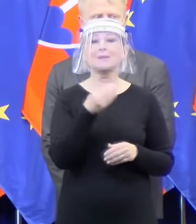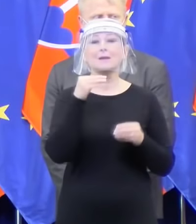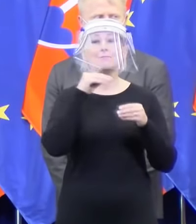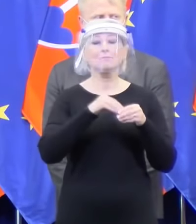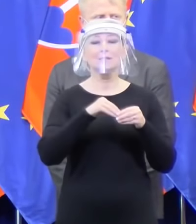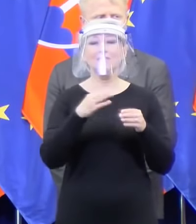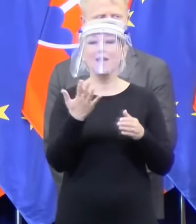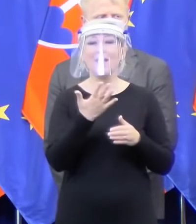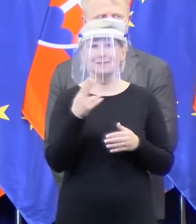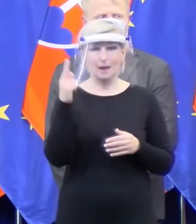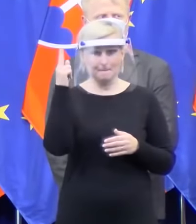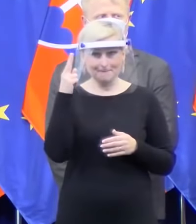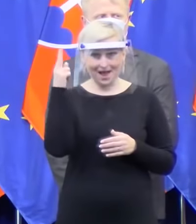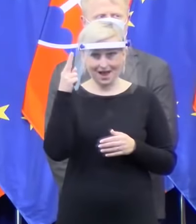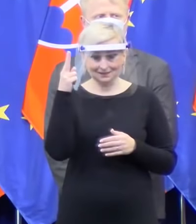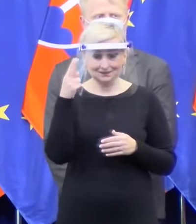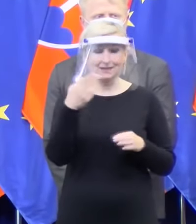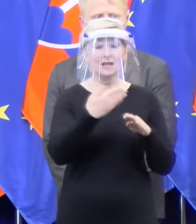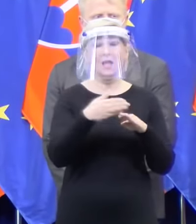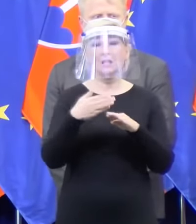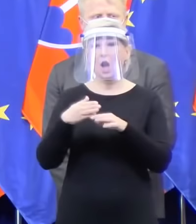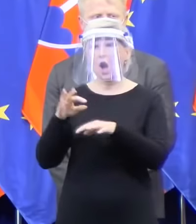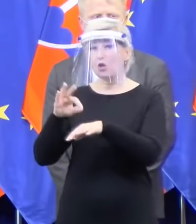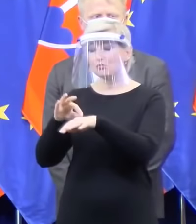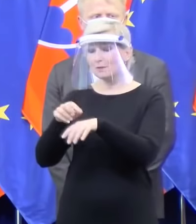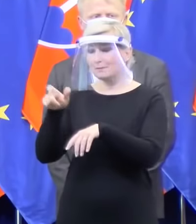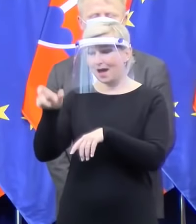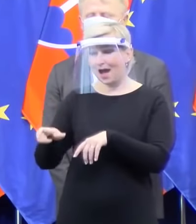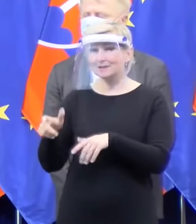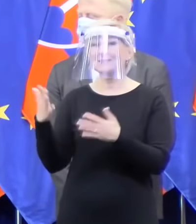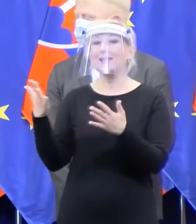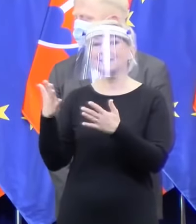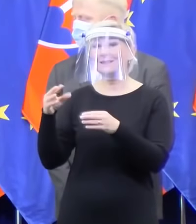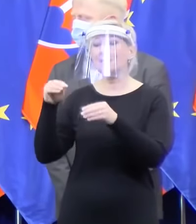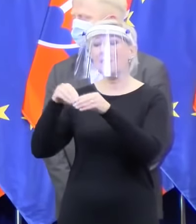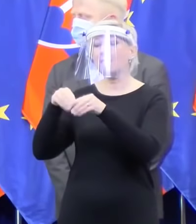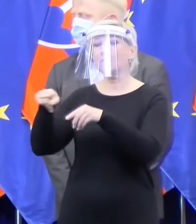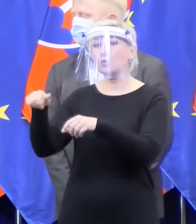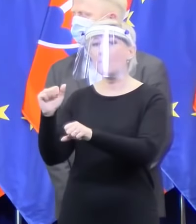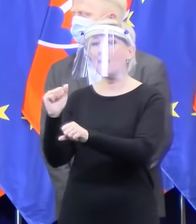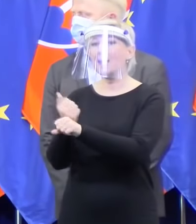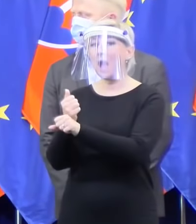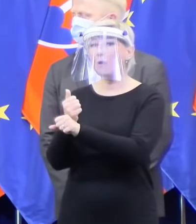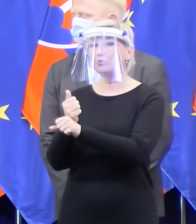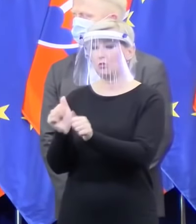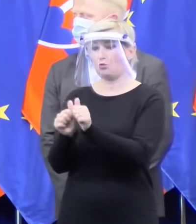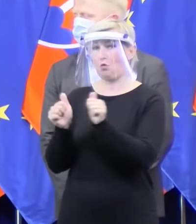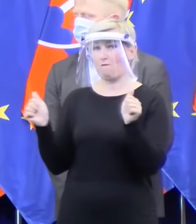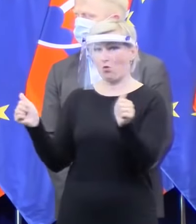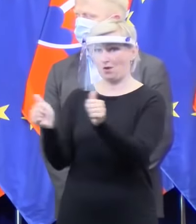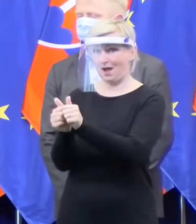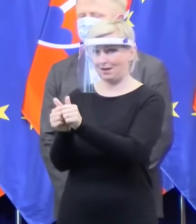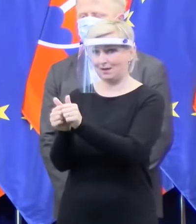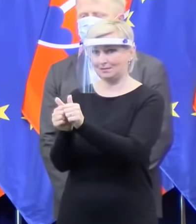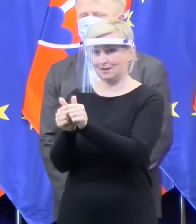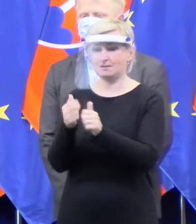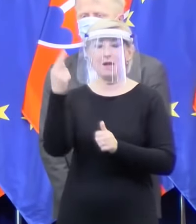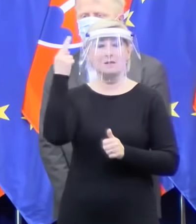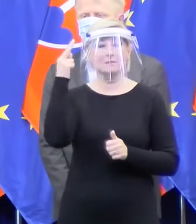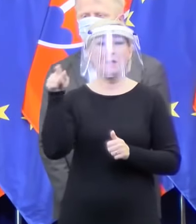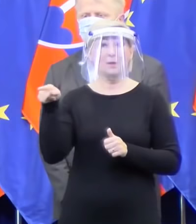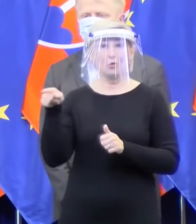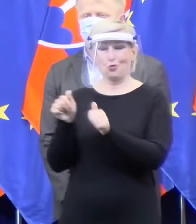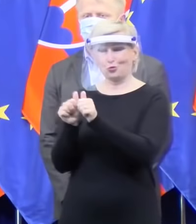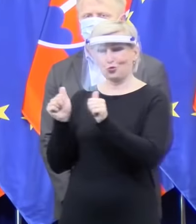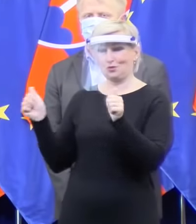ďalší pacient zachytený cez karanténu v Gabčíkove, čiže ukazuje sa toto opatrenie za správne, s bydliskom v